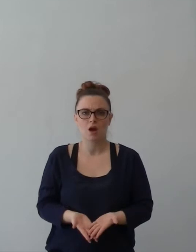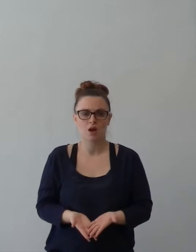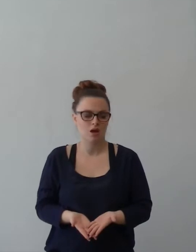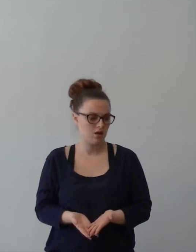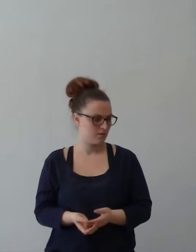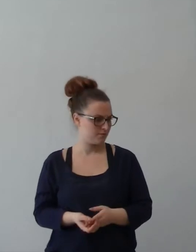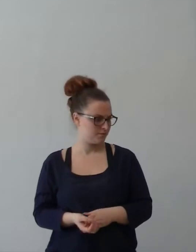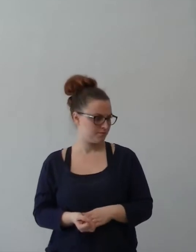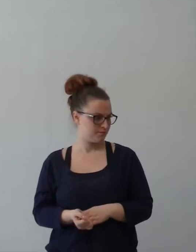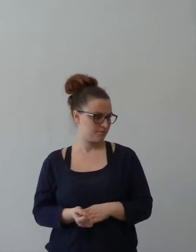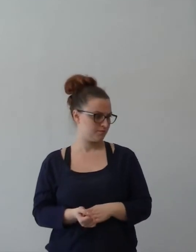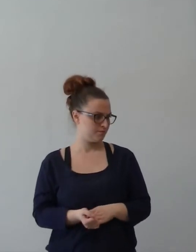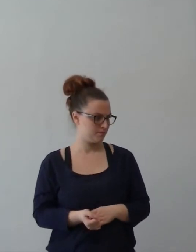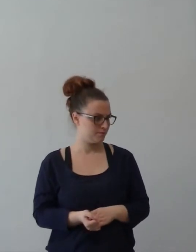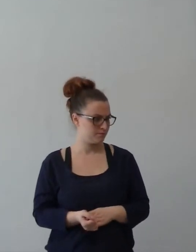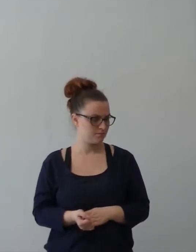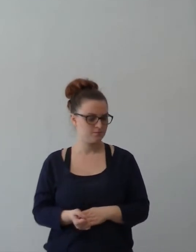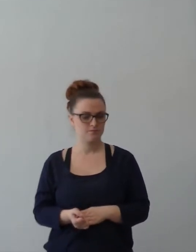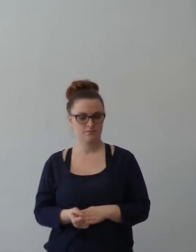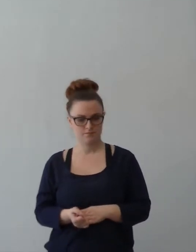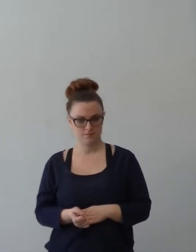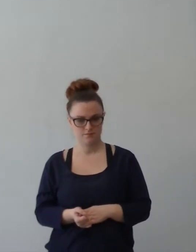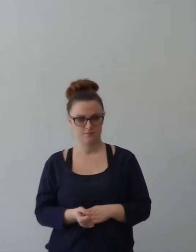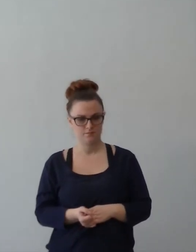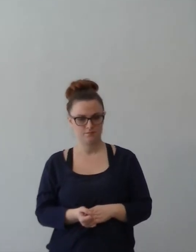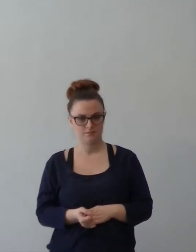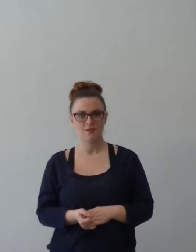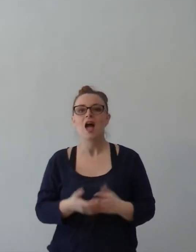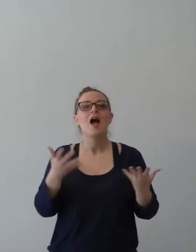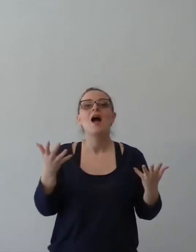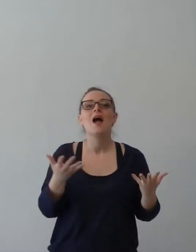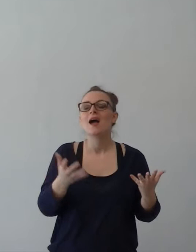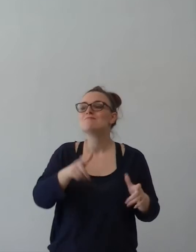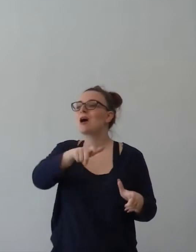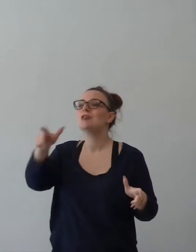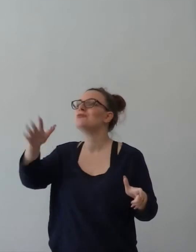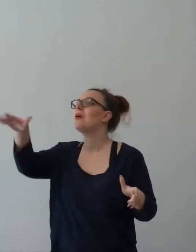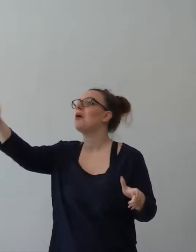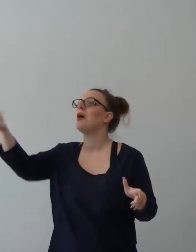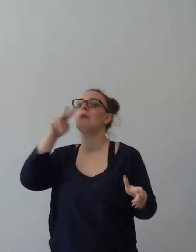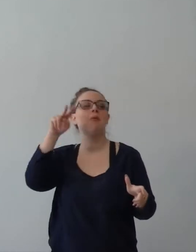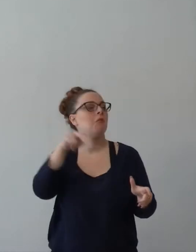servizi per far sentire ad un estraneo che si stia perdendo qualcosa se non viene in chiesa.